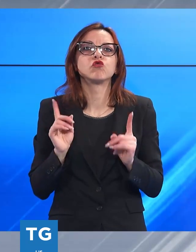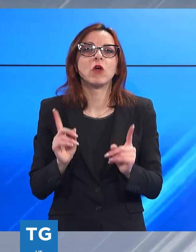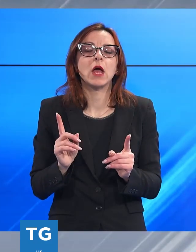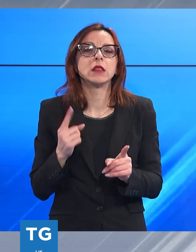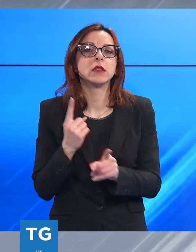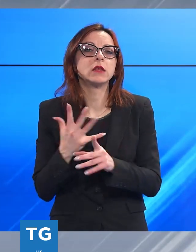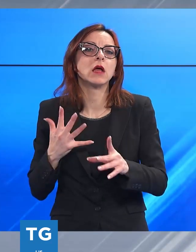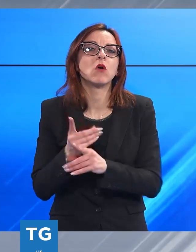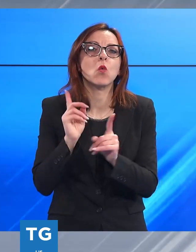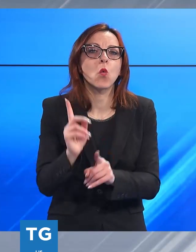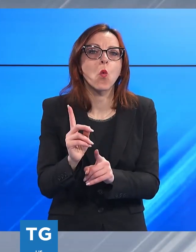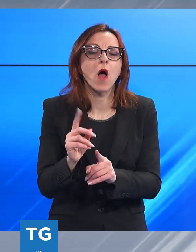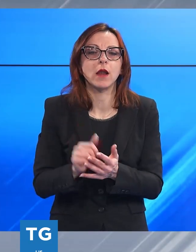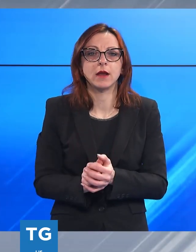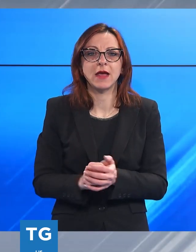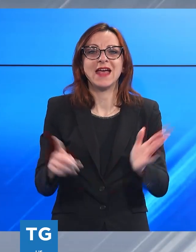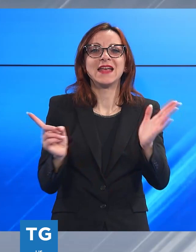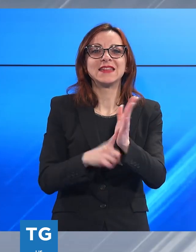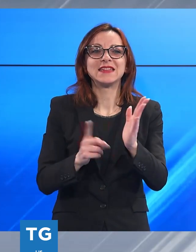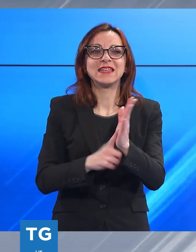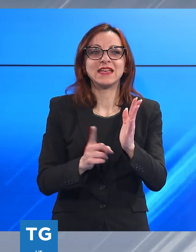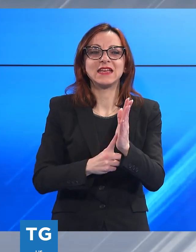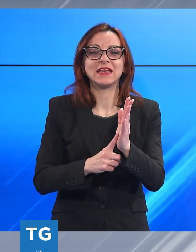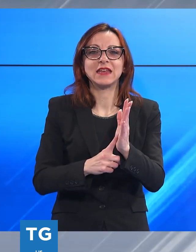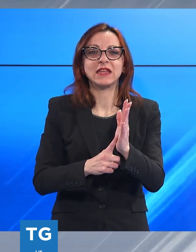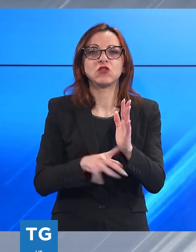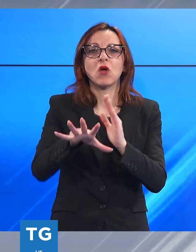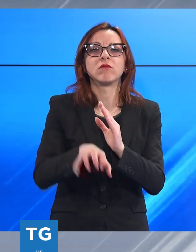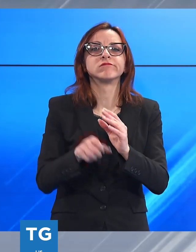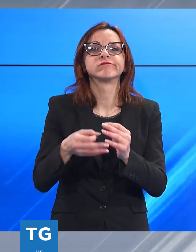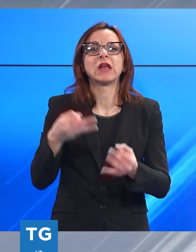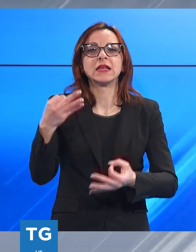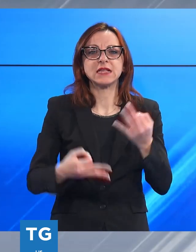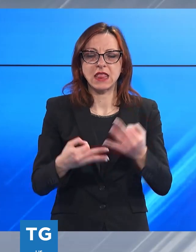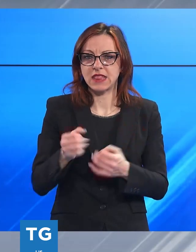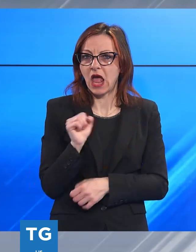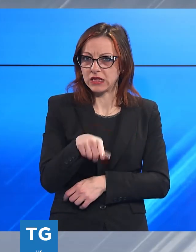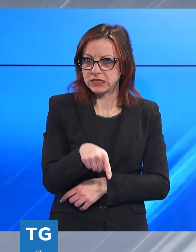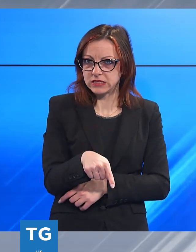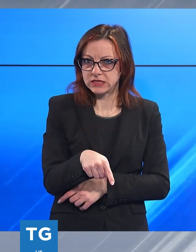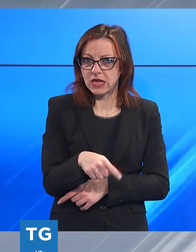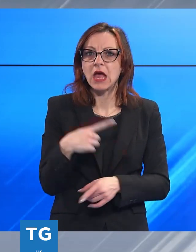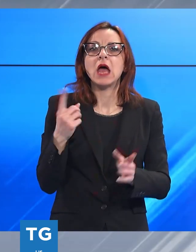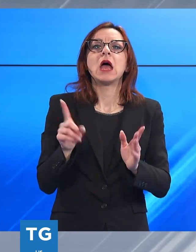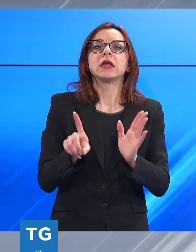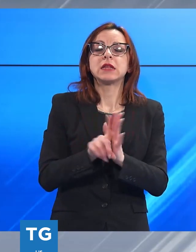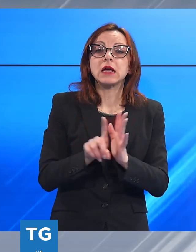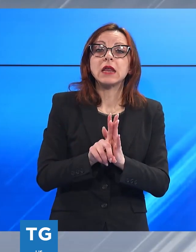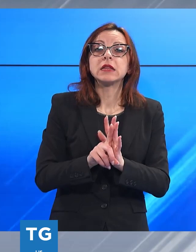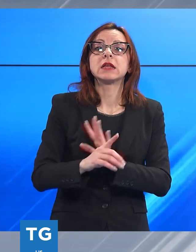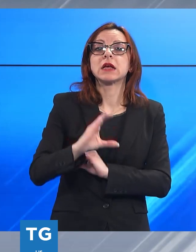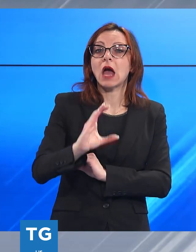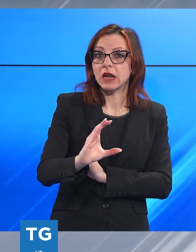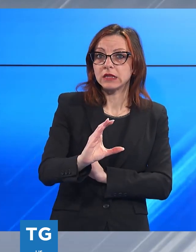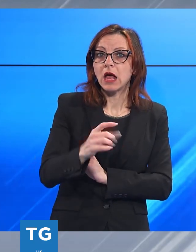gli avvocati c'è quella riguardante il diritto di impugnazione delle sentenze che con i decreti attuativi Cartavia sarebbe di fatto precluso ai